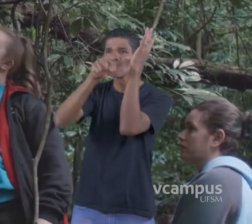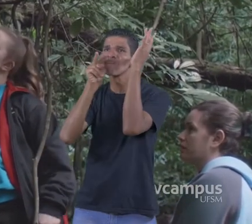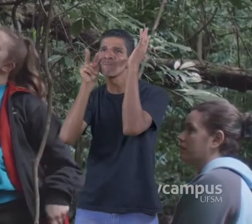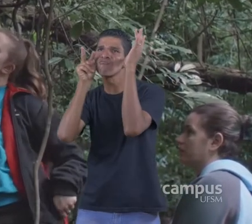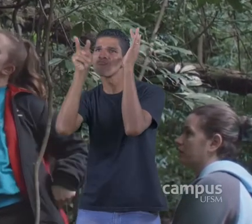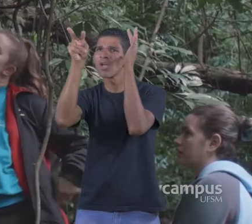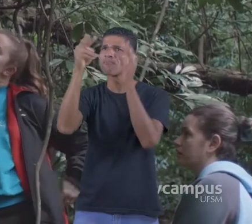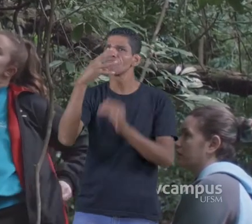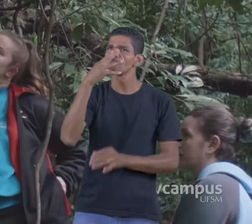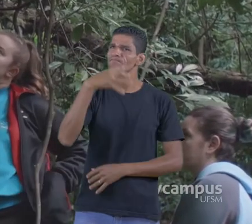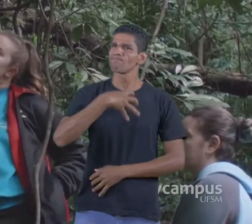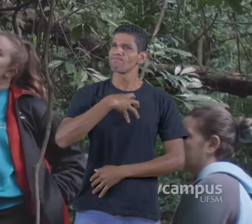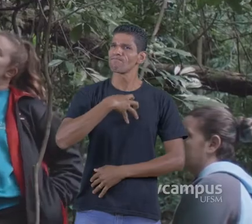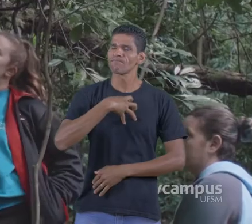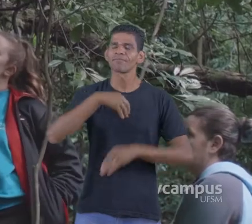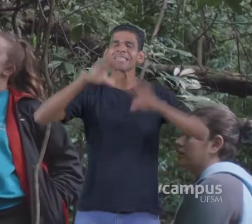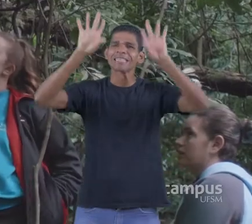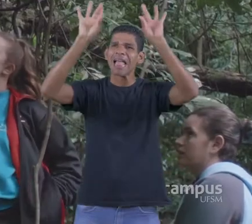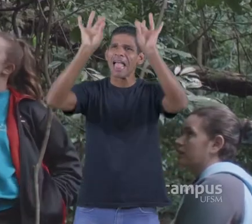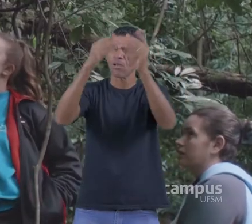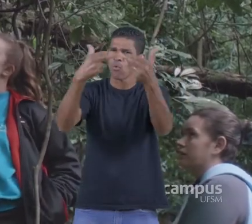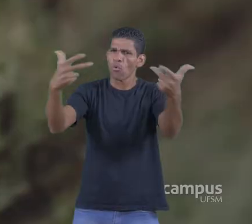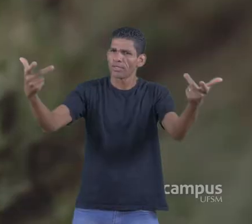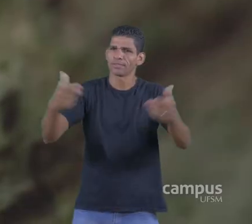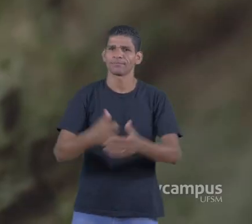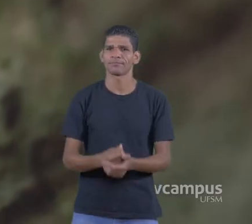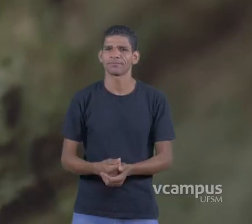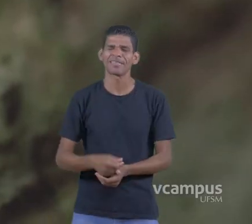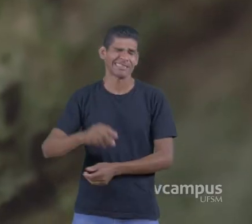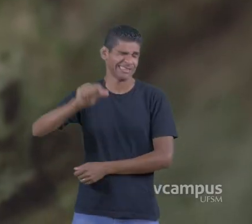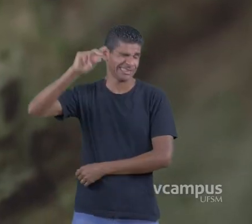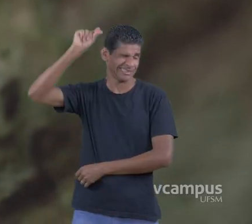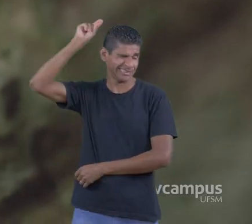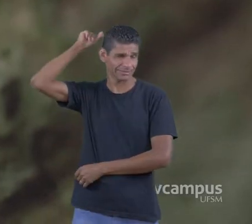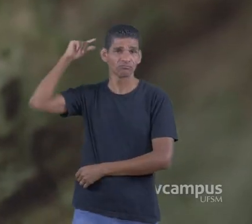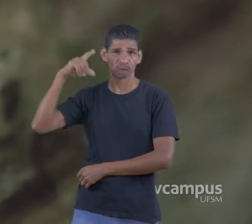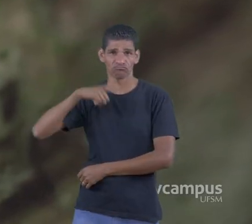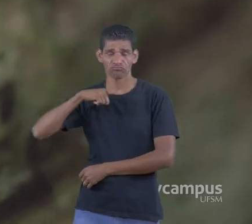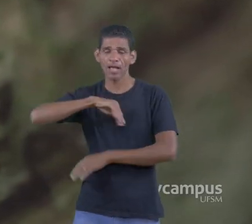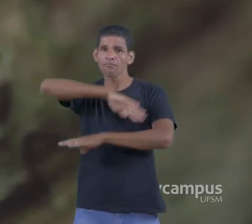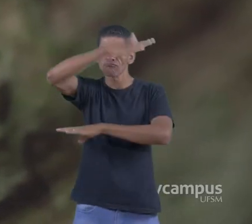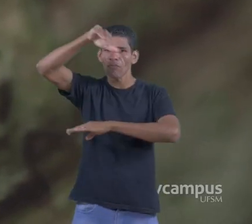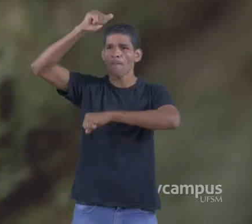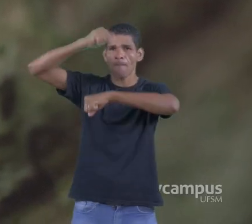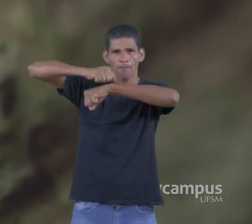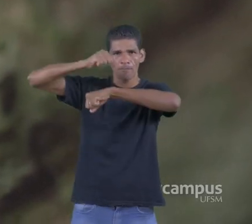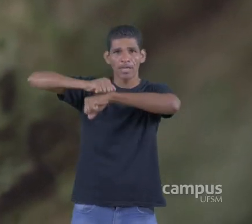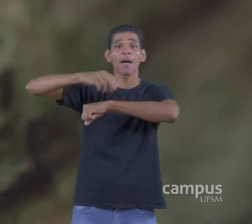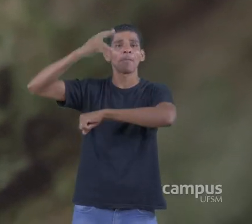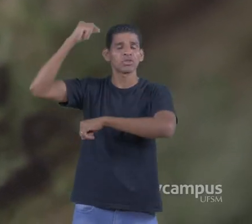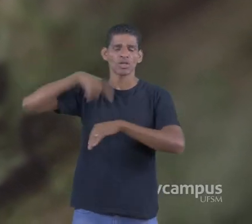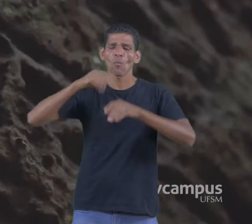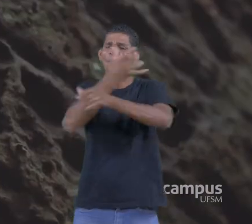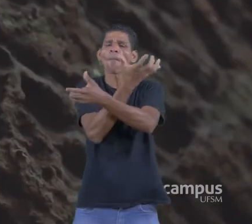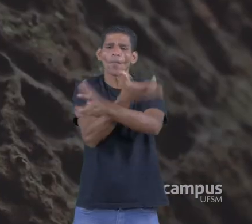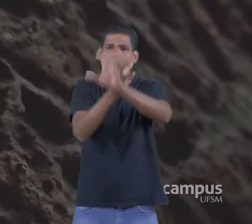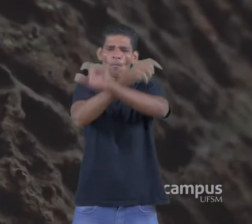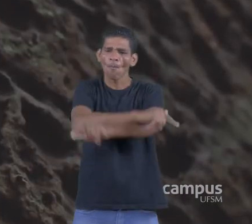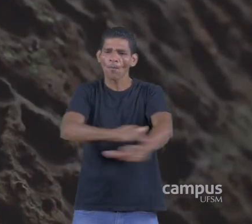meio da floresta Com um docel muito alto Muita umidade Mas há muito tempo atrás O que essa rocha Vem nos trazer